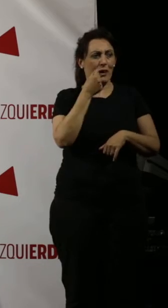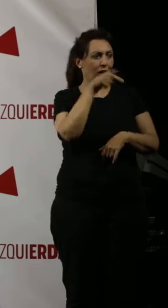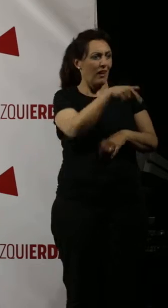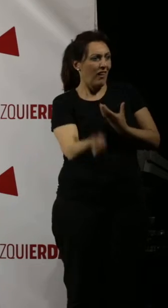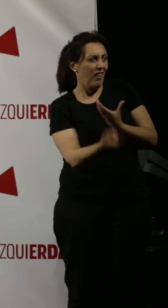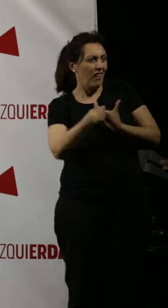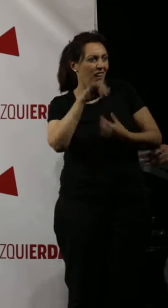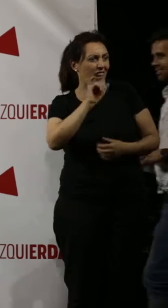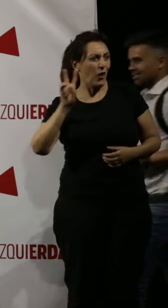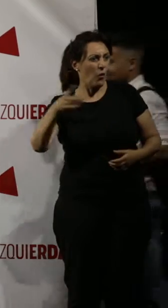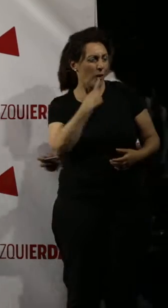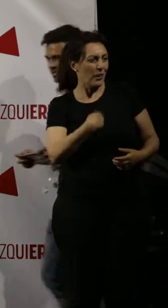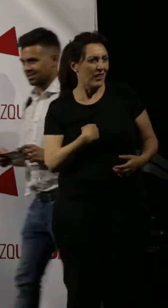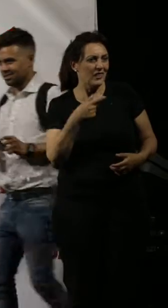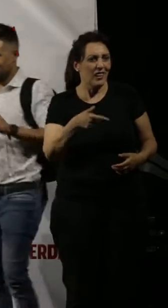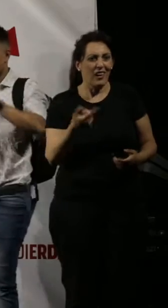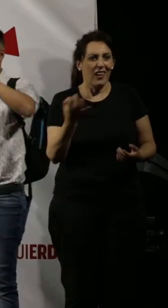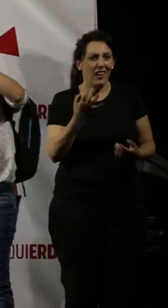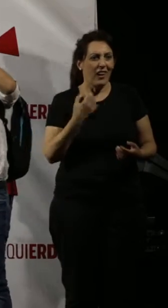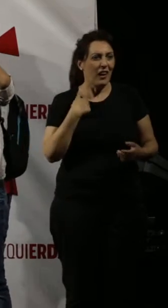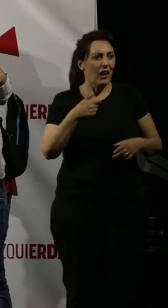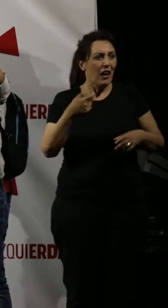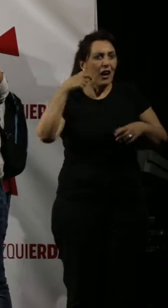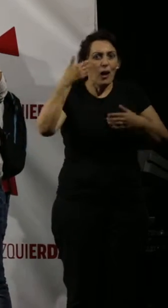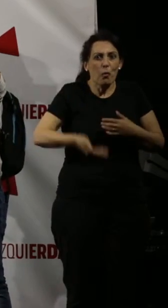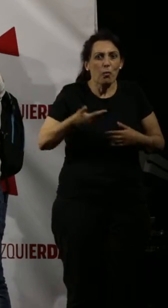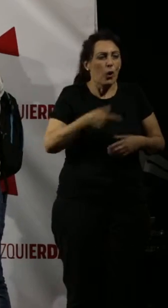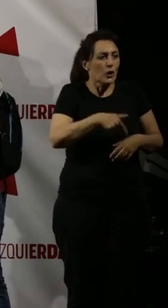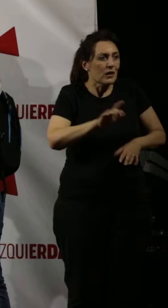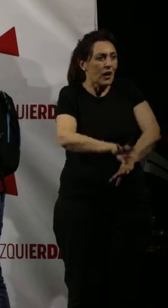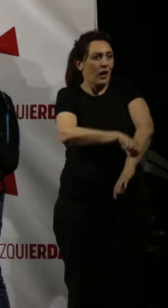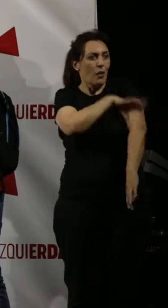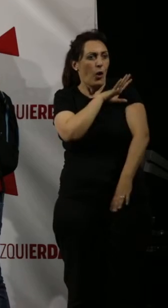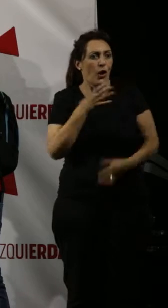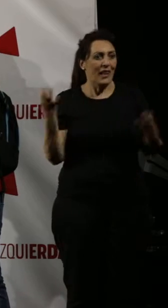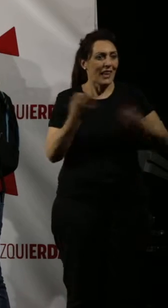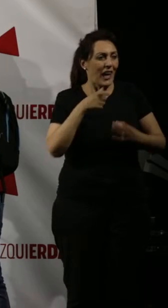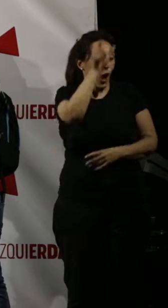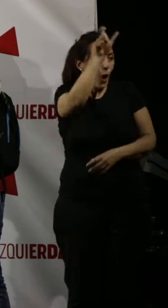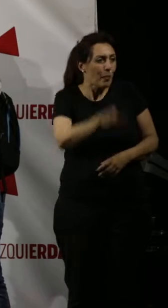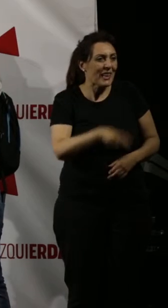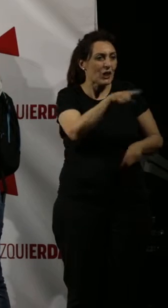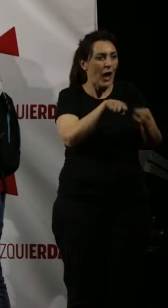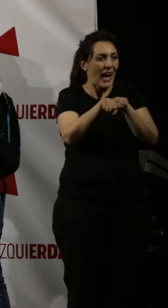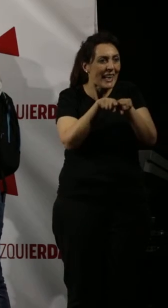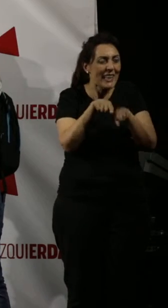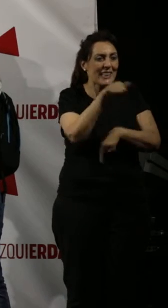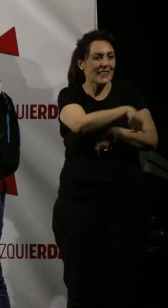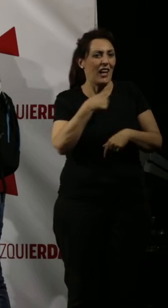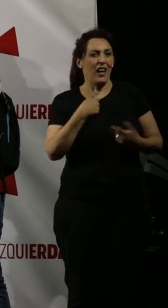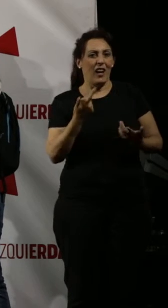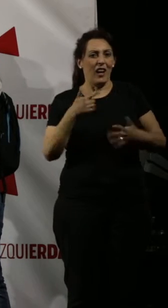militante de Izquierda Unida, a mí me dice que algo sucede importante, algo emocionante en una persona tan crítica, tan